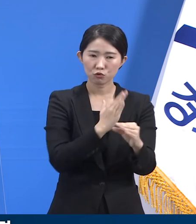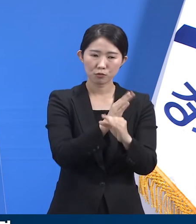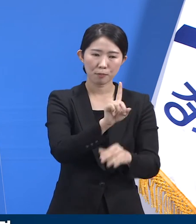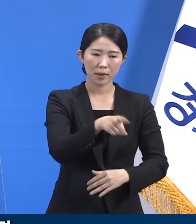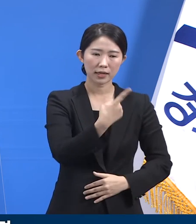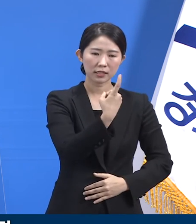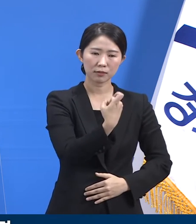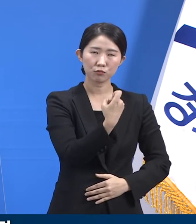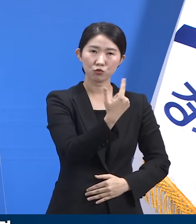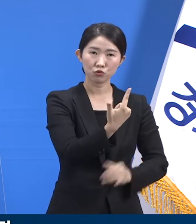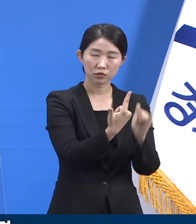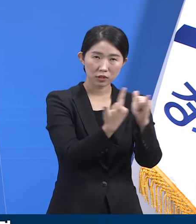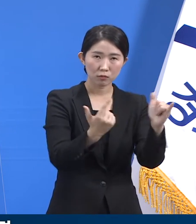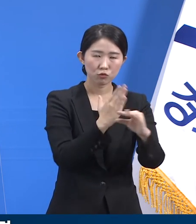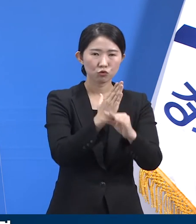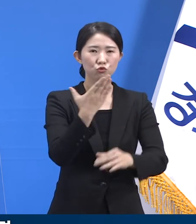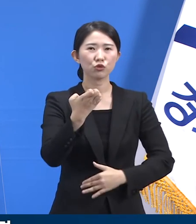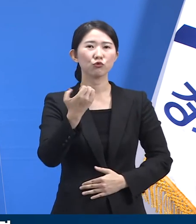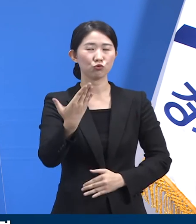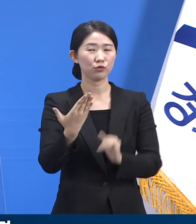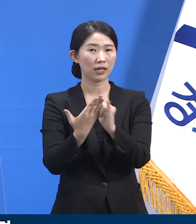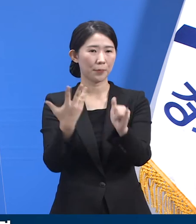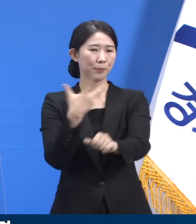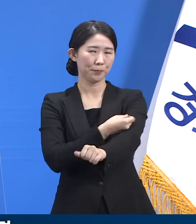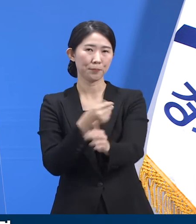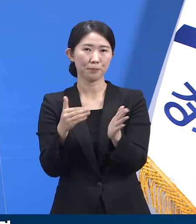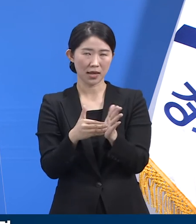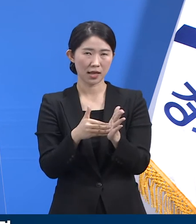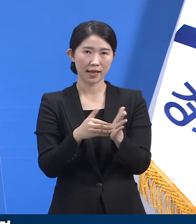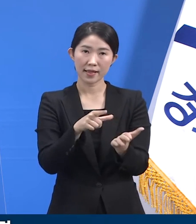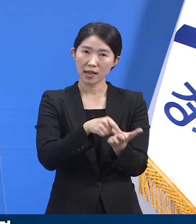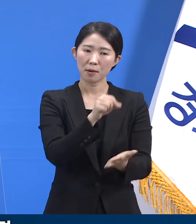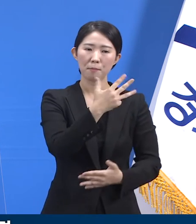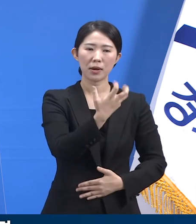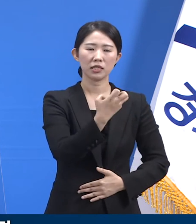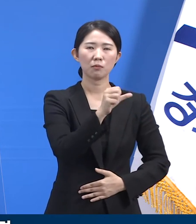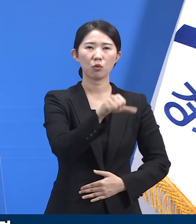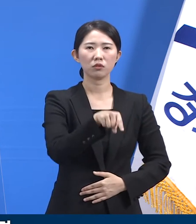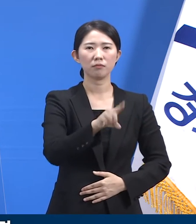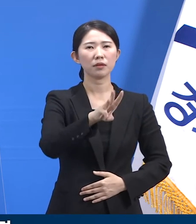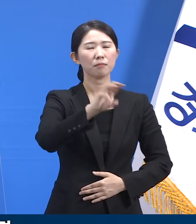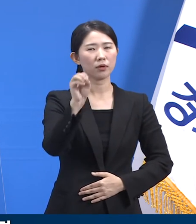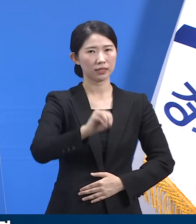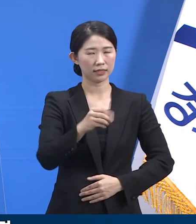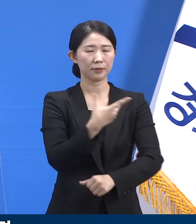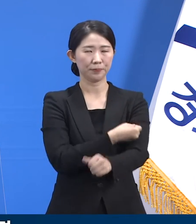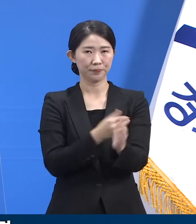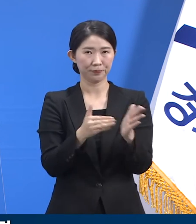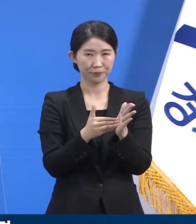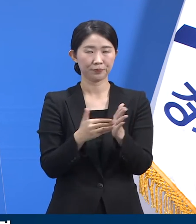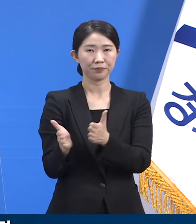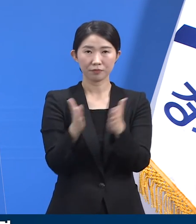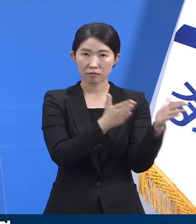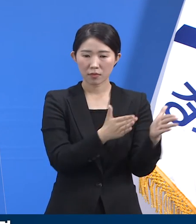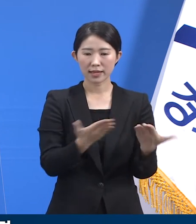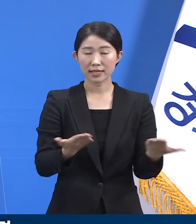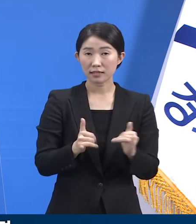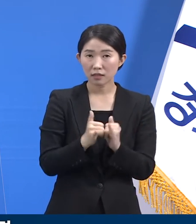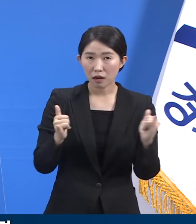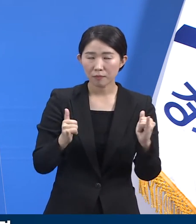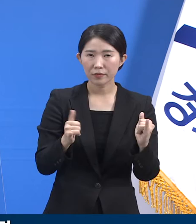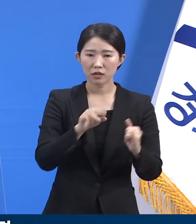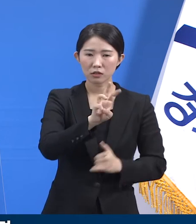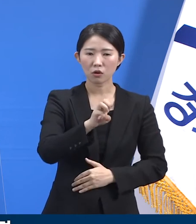99명의 환자가 예방접종을 받아 85.3%의 접종률을 보였습니다. 종사자의 경우